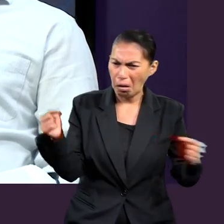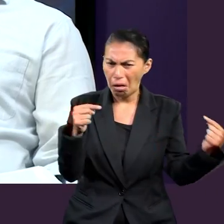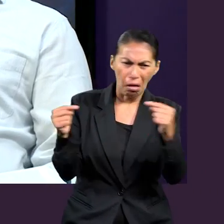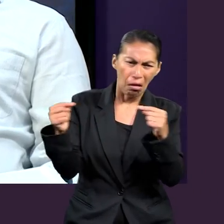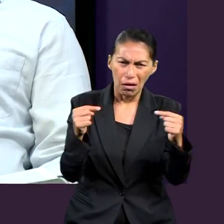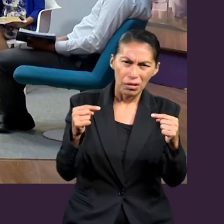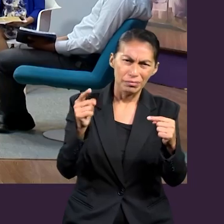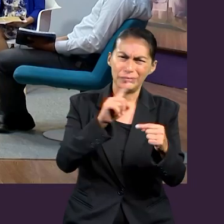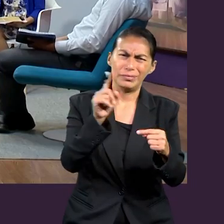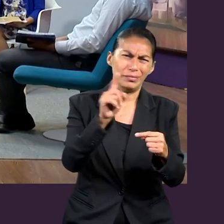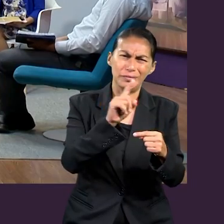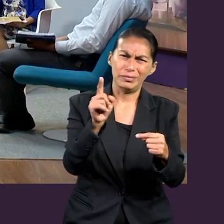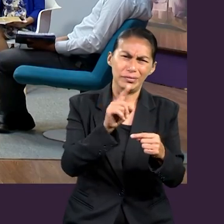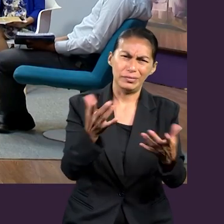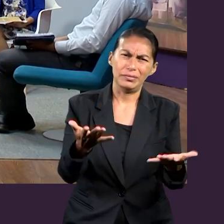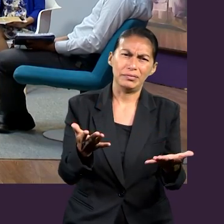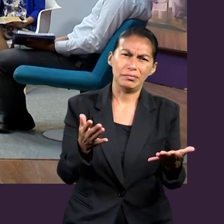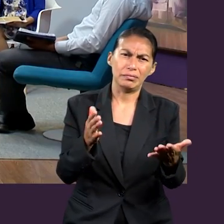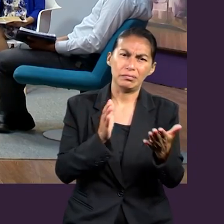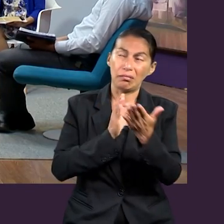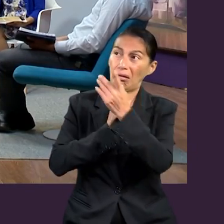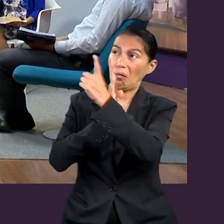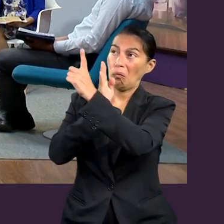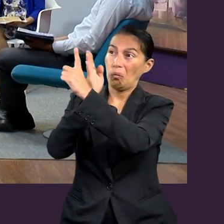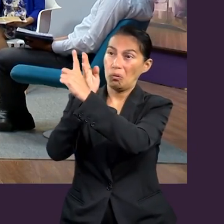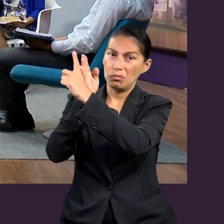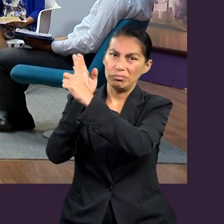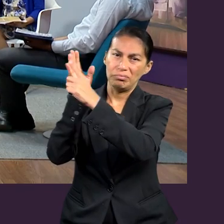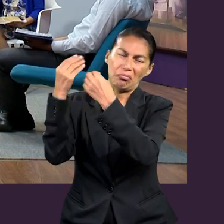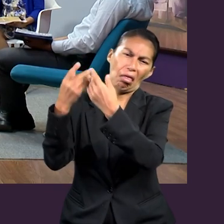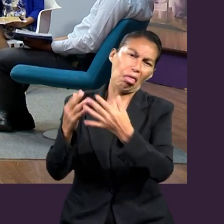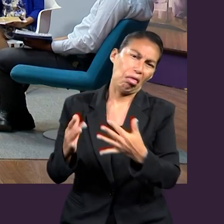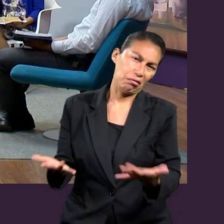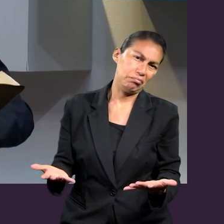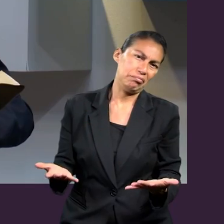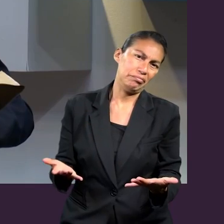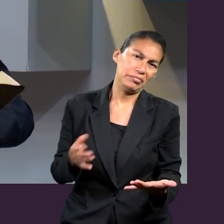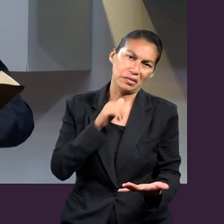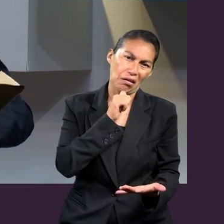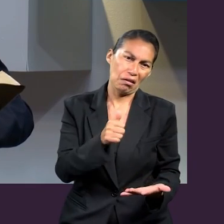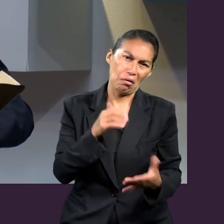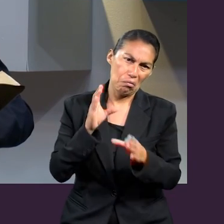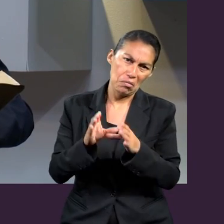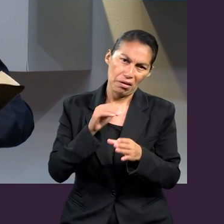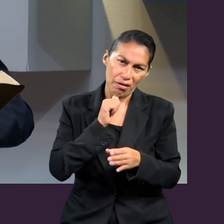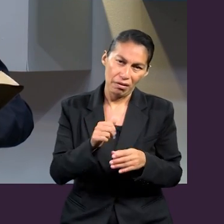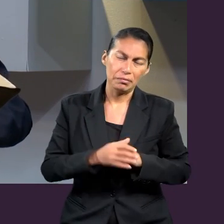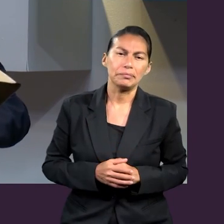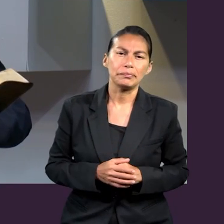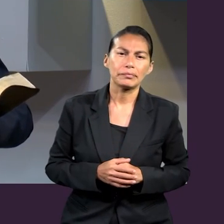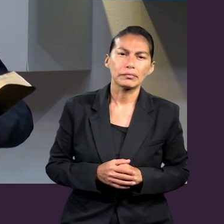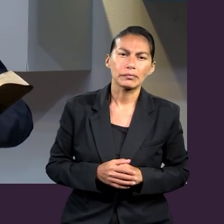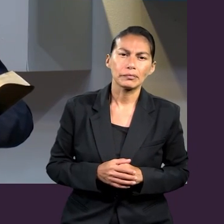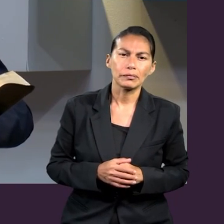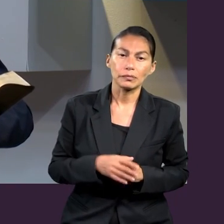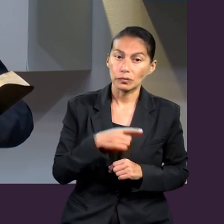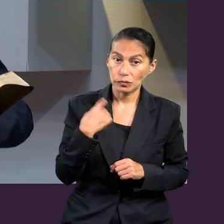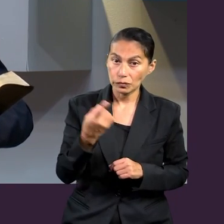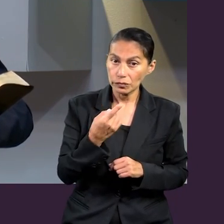Riñas, divisiones. Y entonces el propósito del cuerpo de Cristo pues se afecta, ¿verdad?